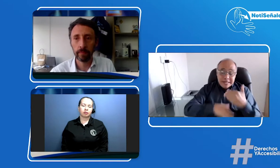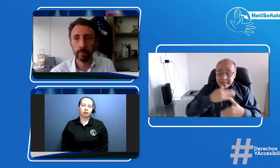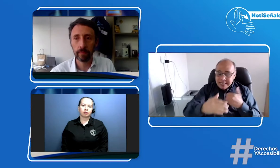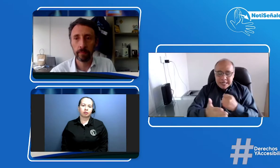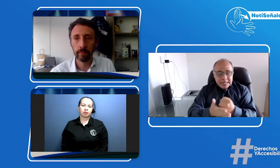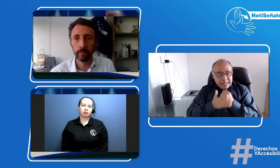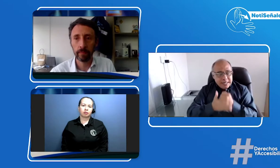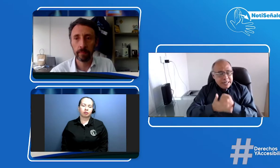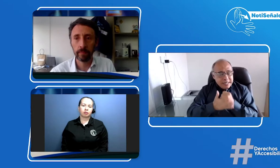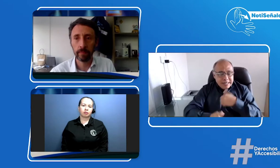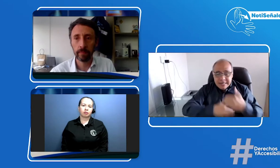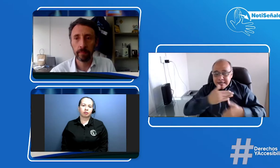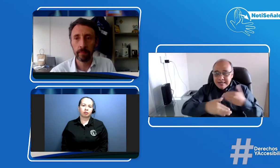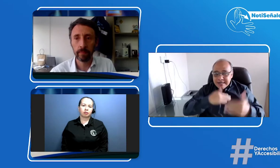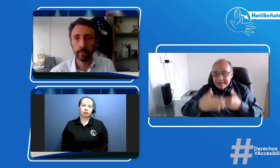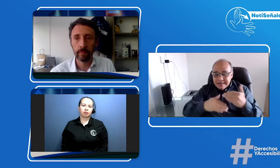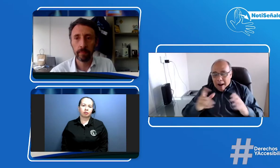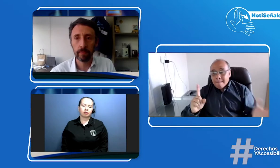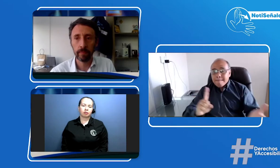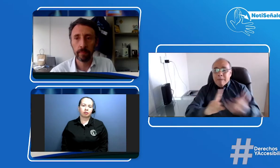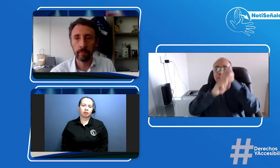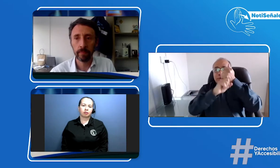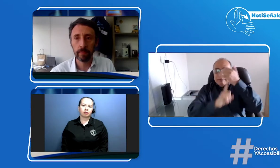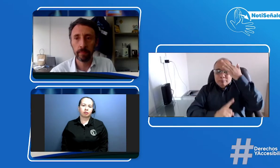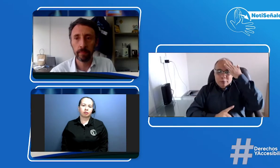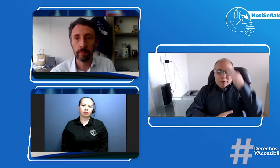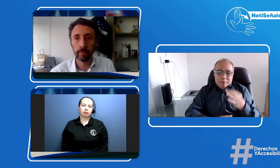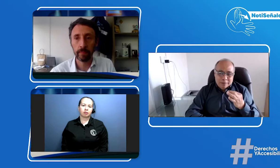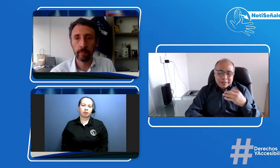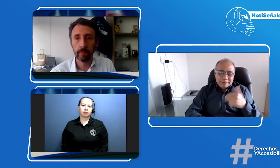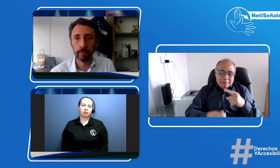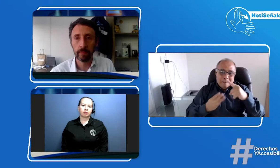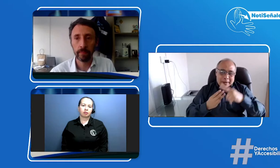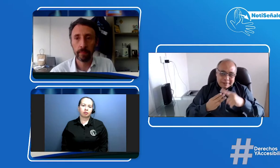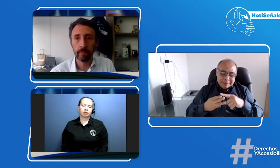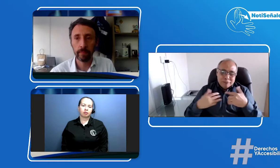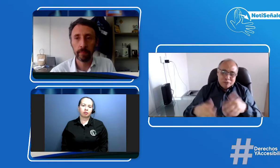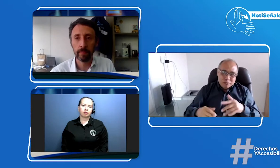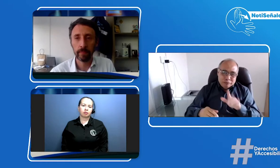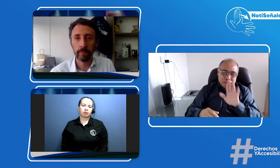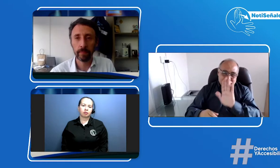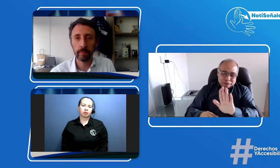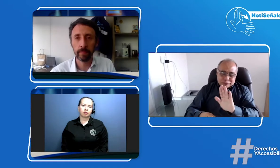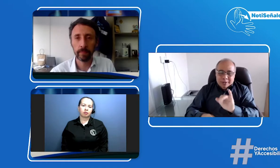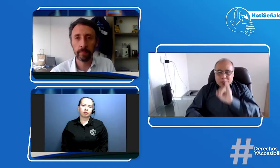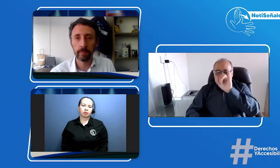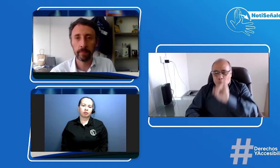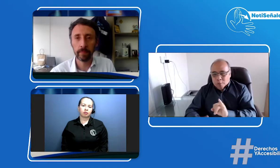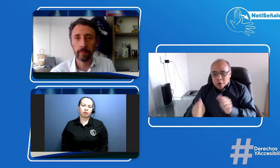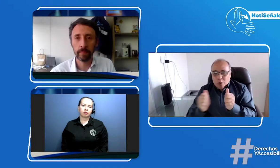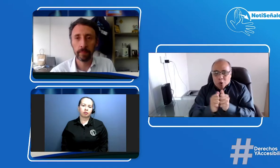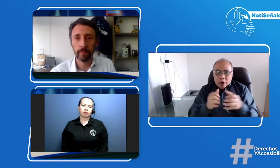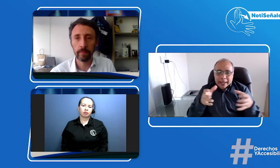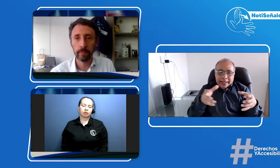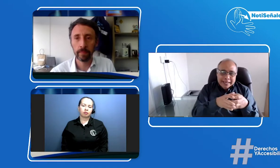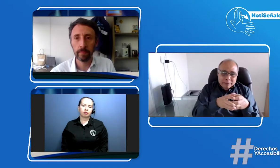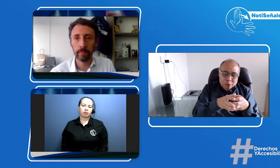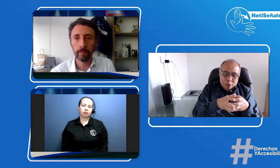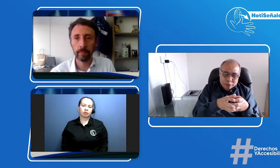ANSB, que mantiene con muchas cosas y que también nos ha ayudado muchísimo. Gracias por ese proceso que hizo con